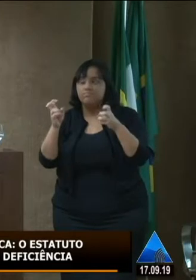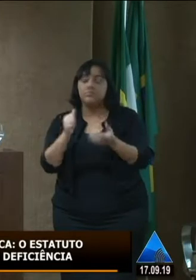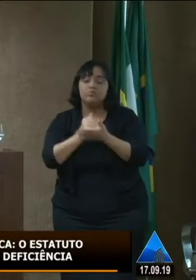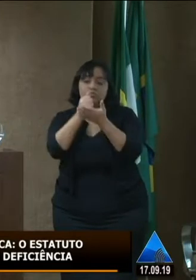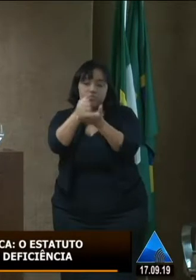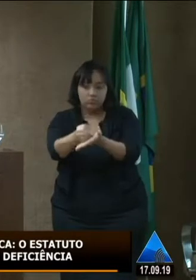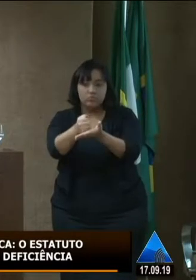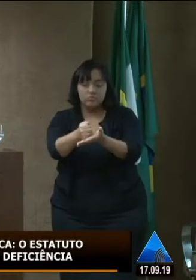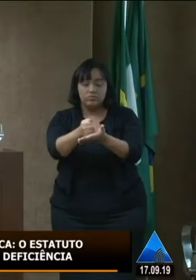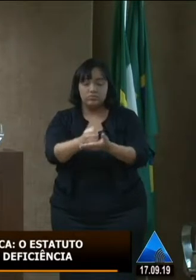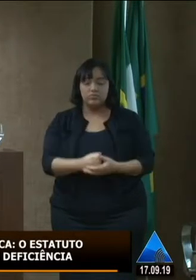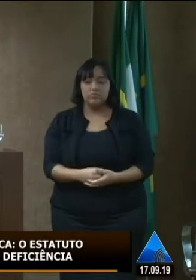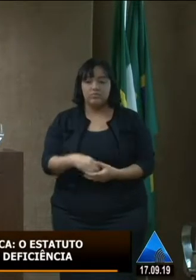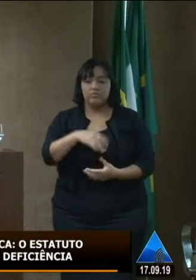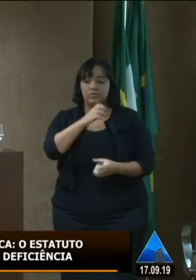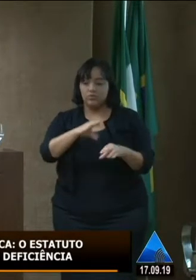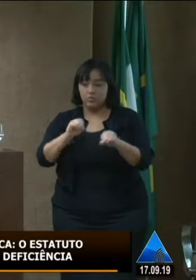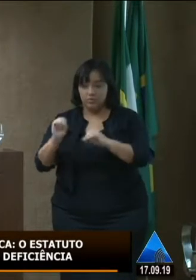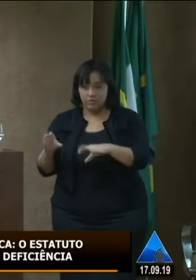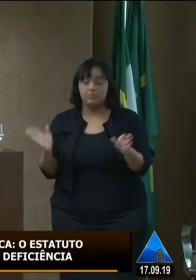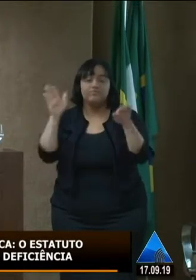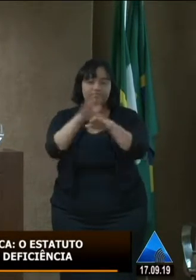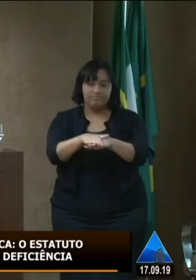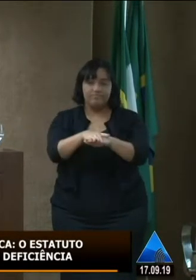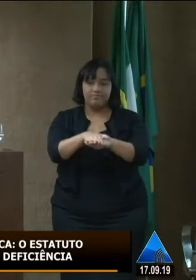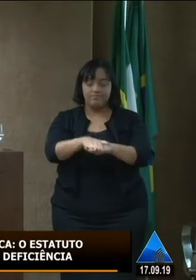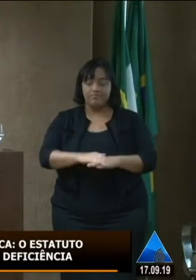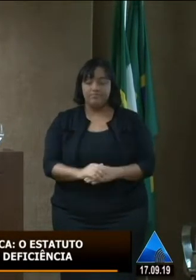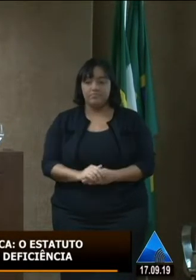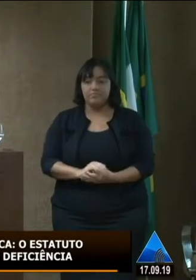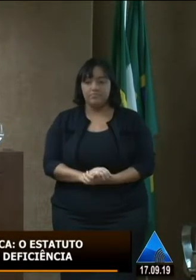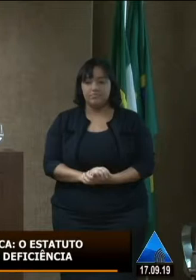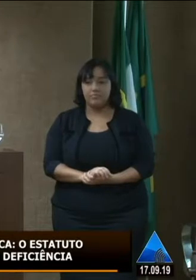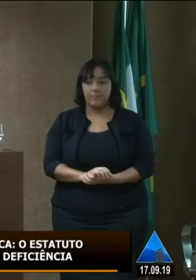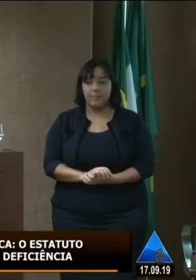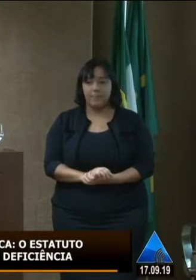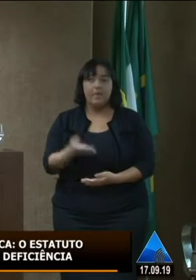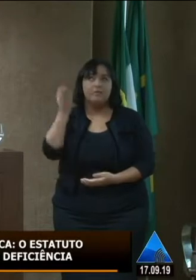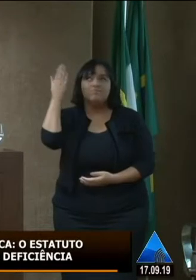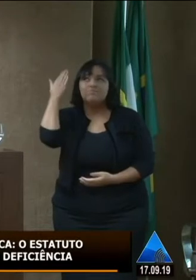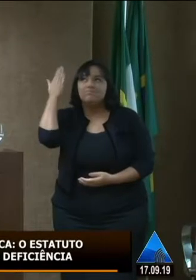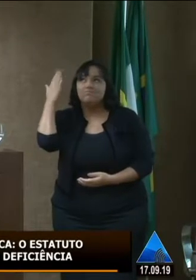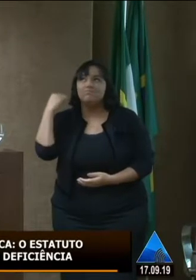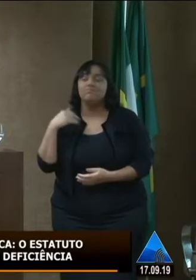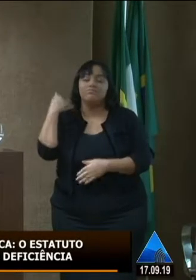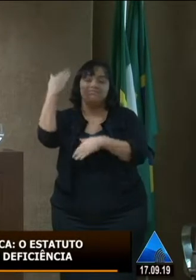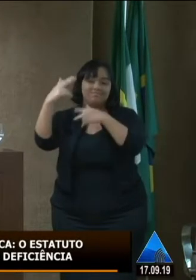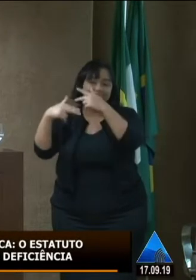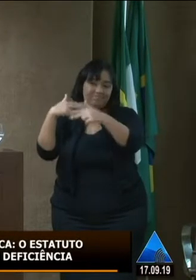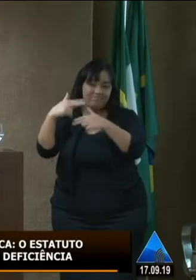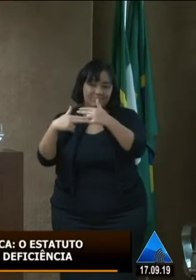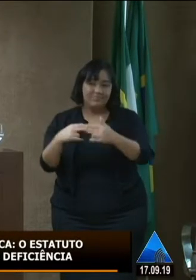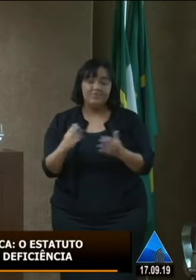instalar um sistema educacional que seja inclusivo e décadas depois estamos nós aqui